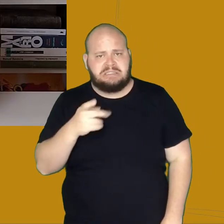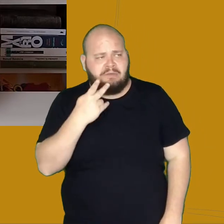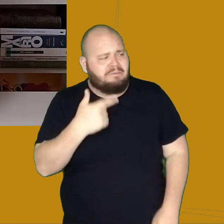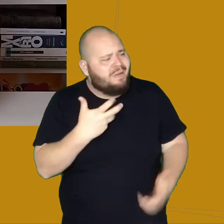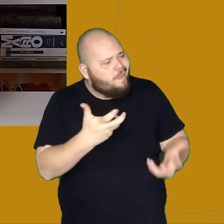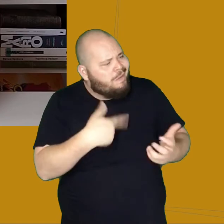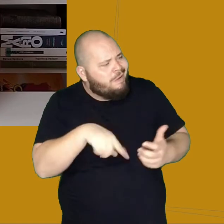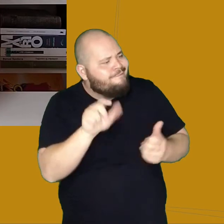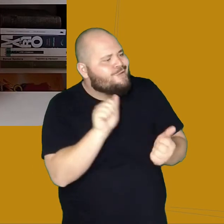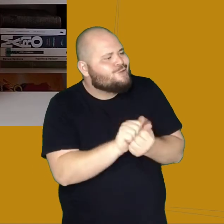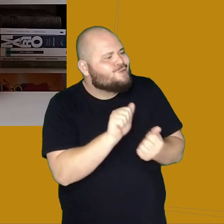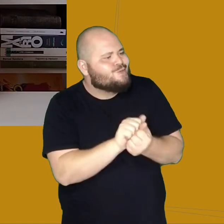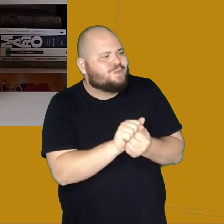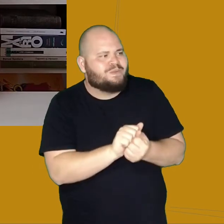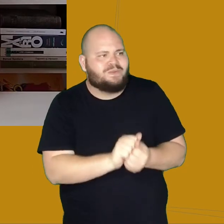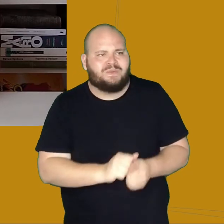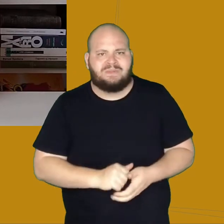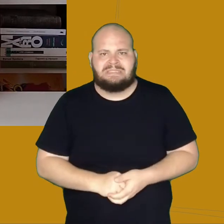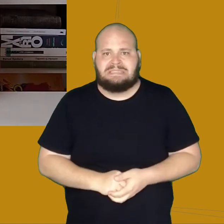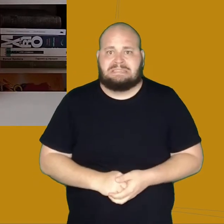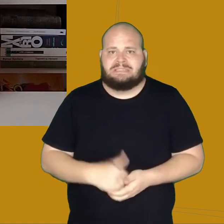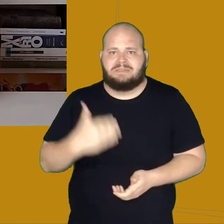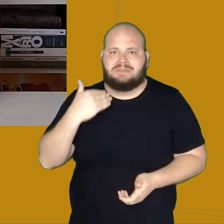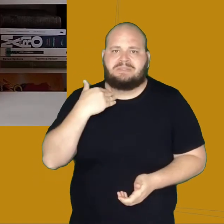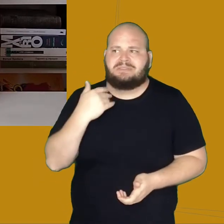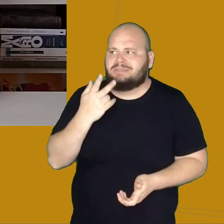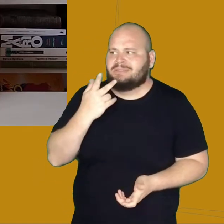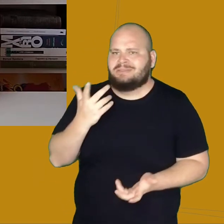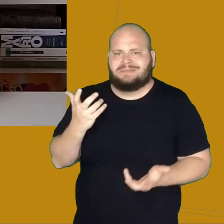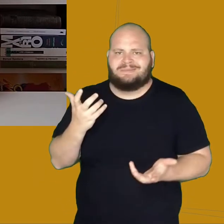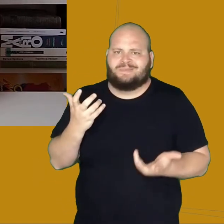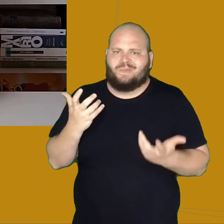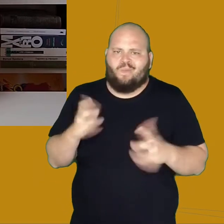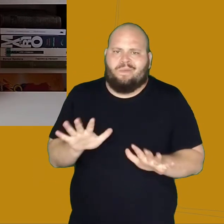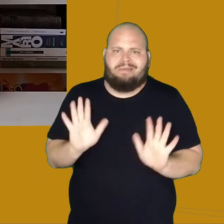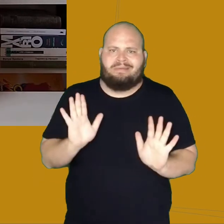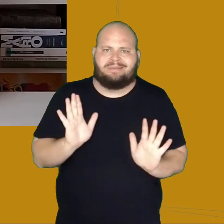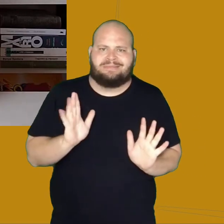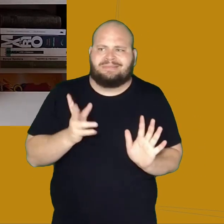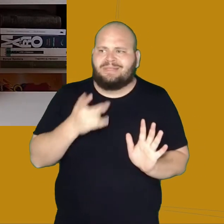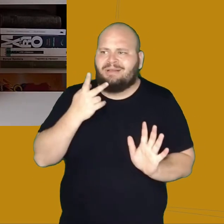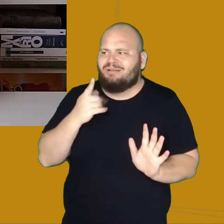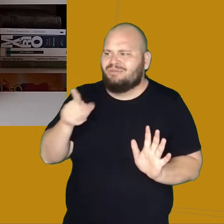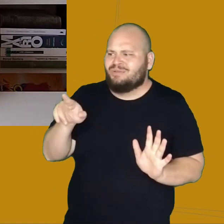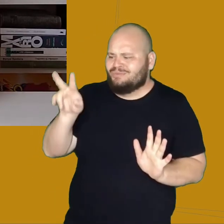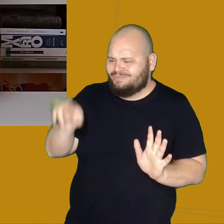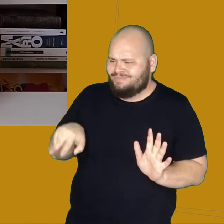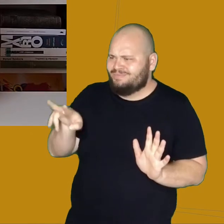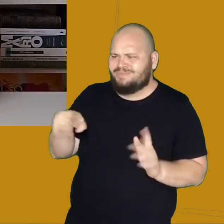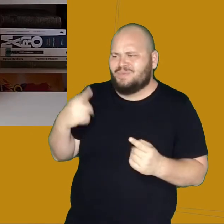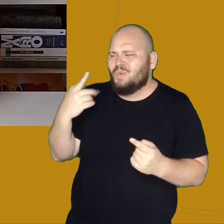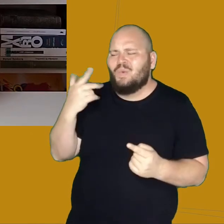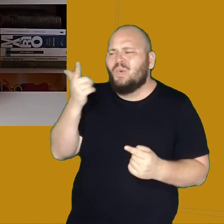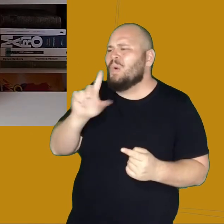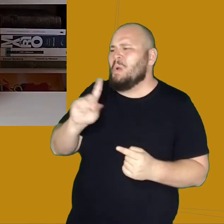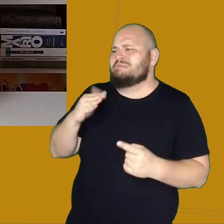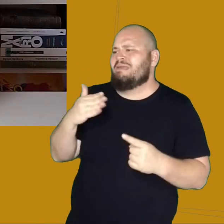também. O Desembargador, claro, não gostou nada da ideia, e disse que o Alcibiades nem conseguiria entrar na festa,